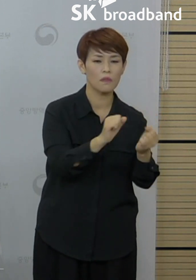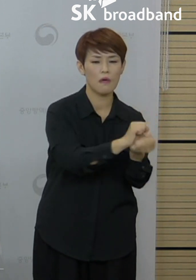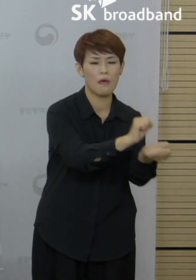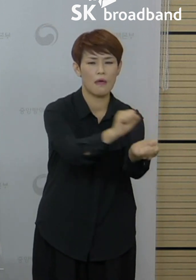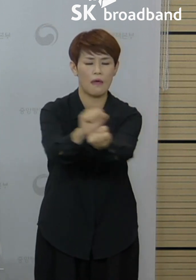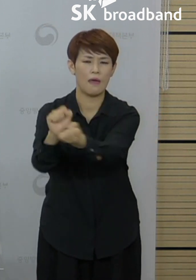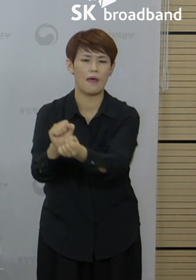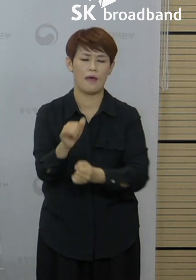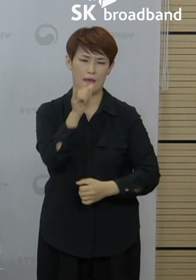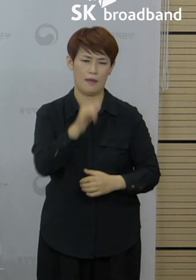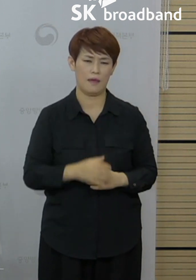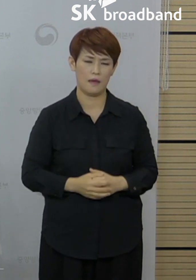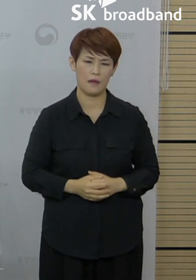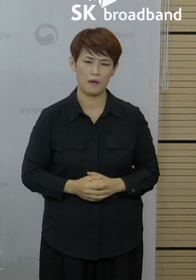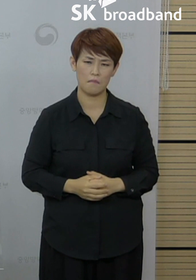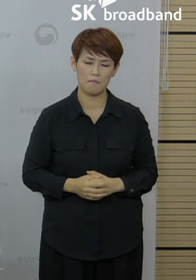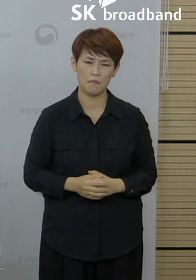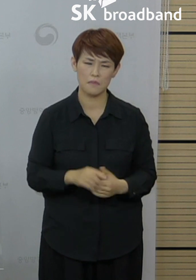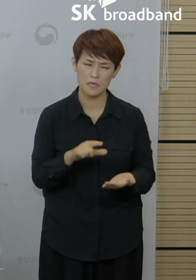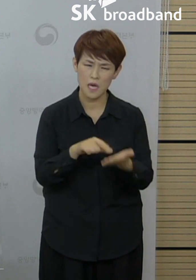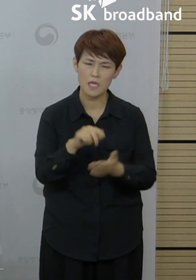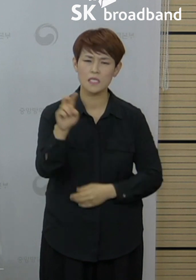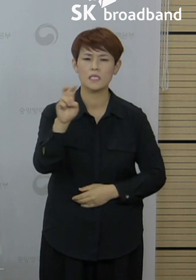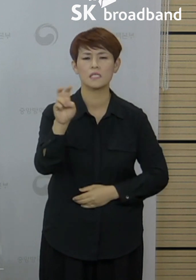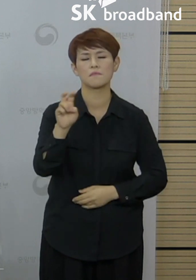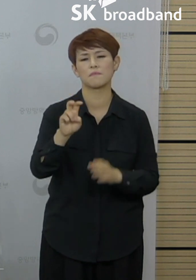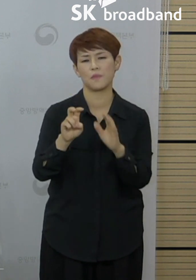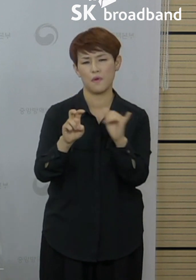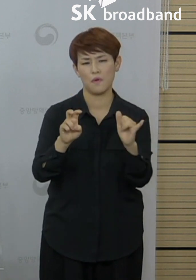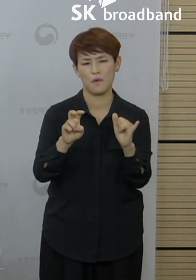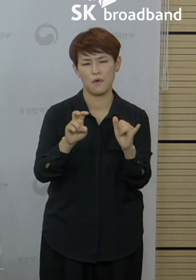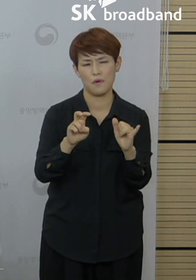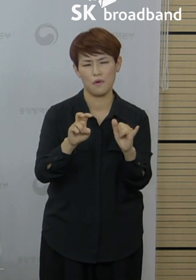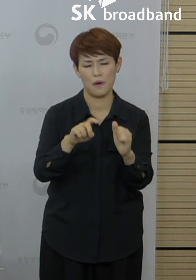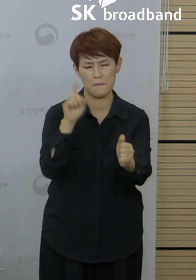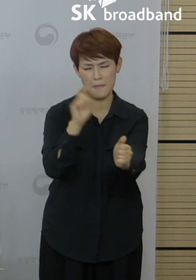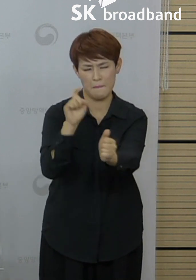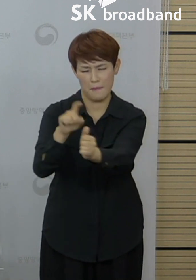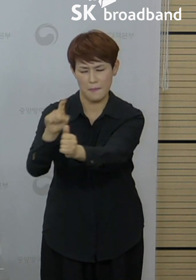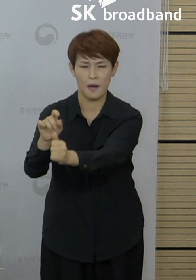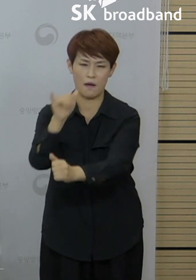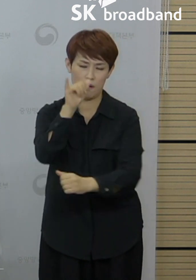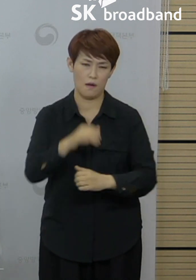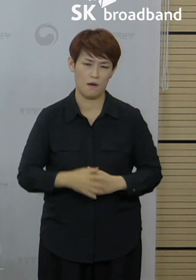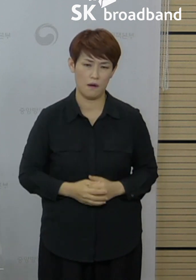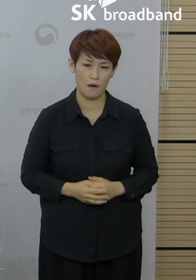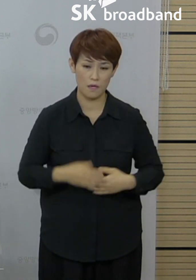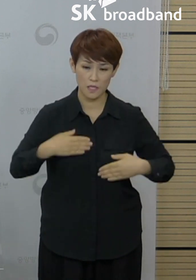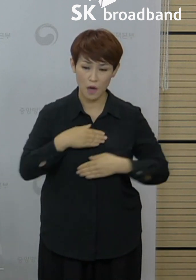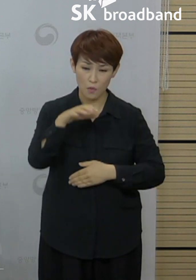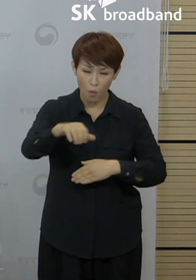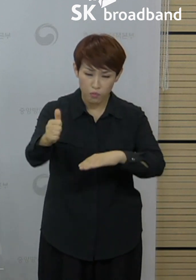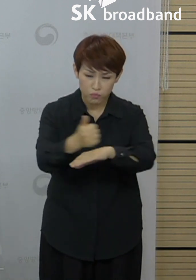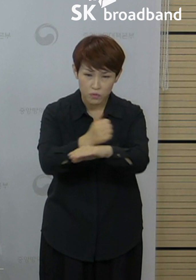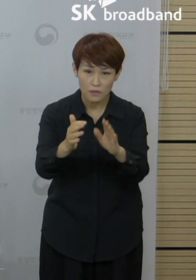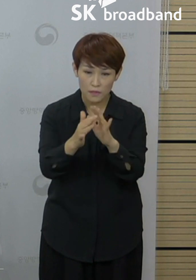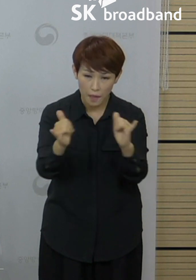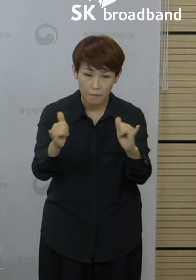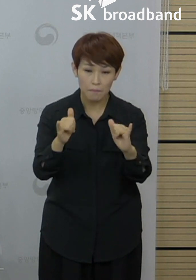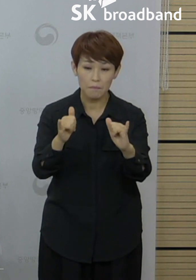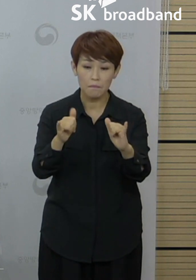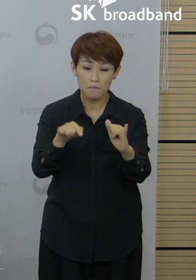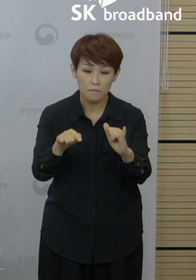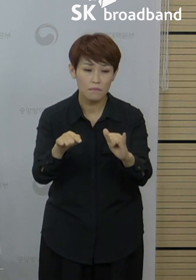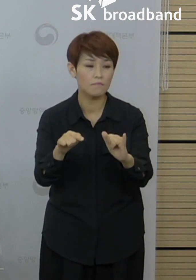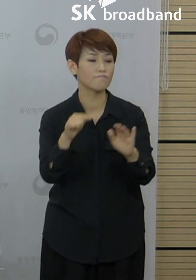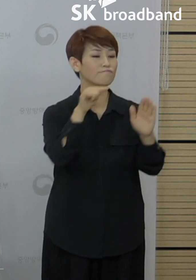발생해서 약 20명 정도 이상 확진이 되었고 그리고 이 사우나 이용자가 방문했던